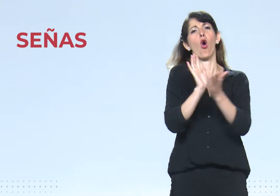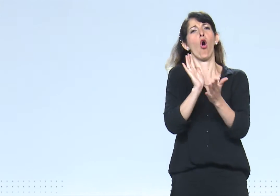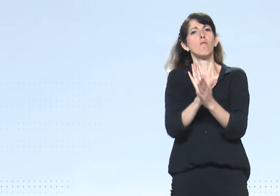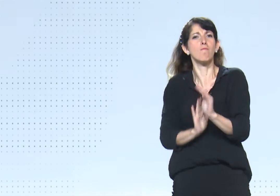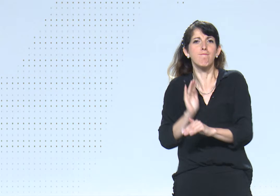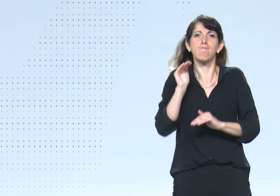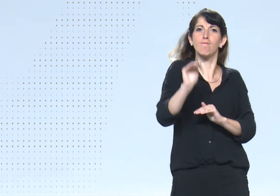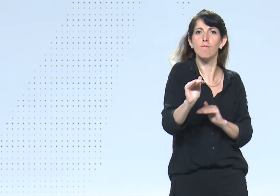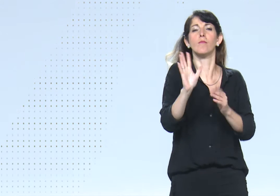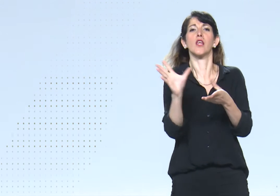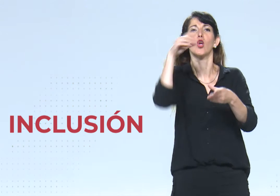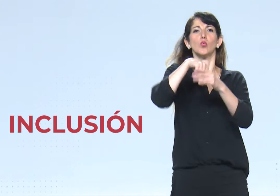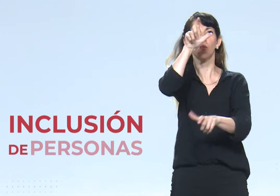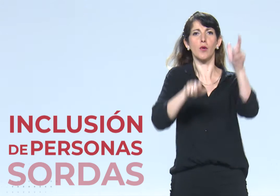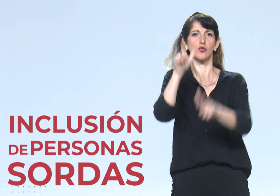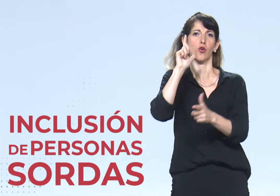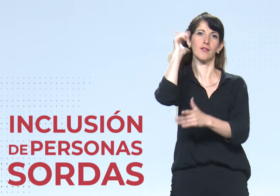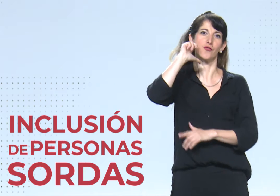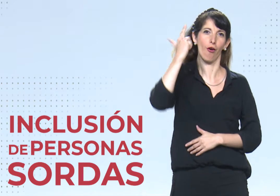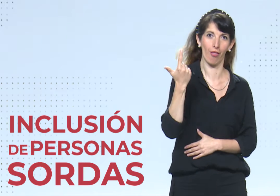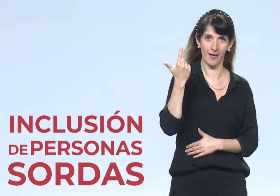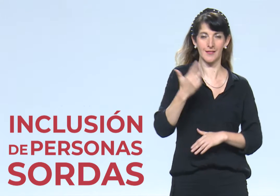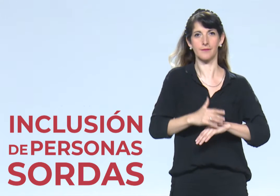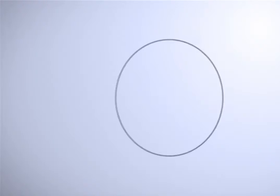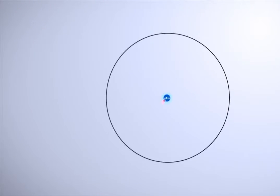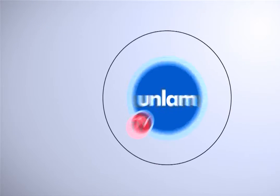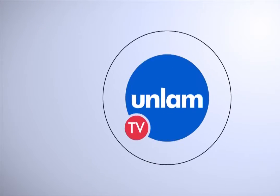señas es un paso más para la inclusión de las personas sordas.